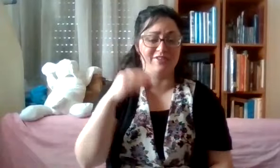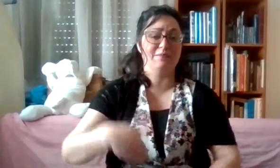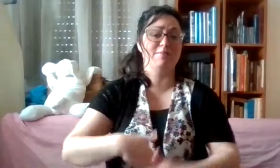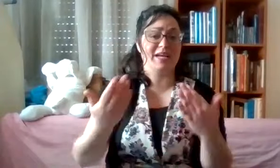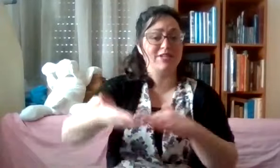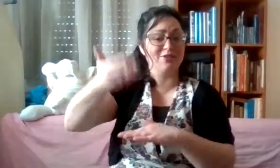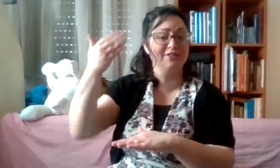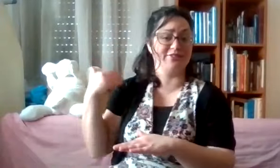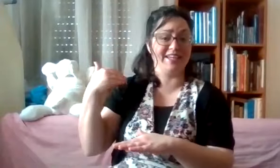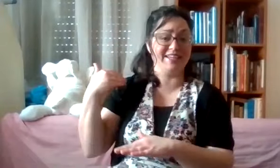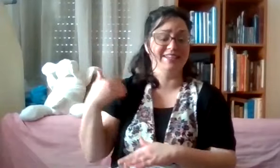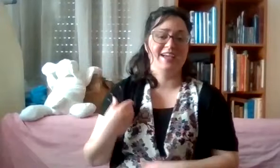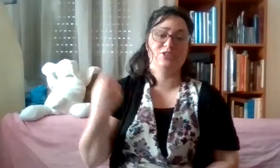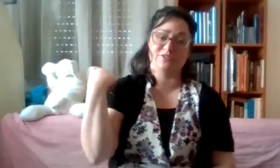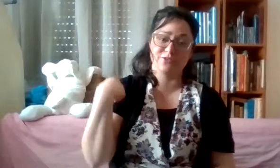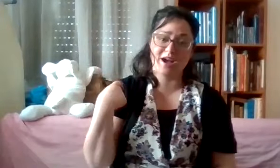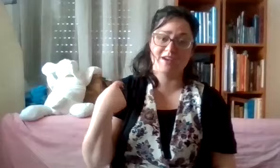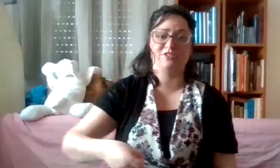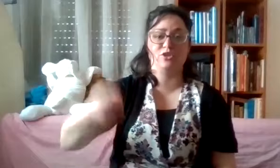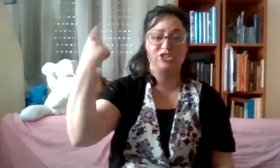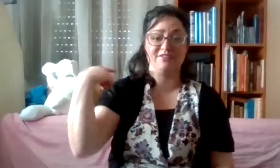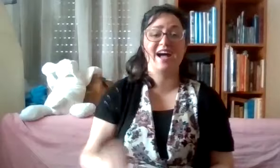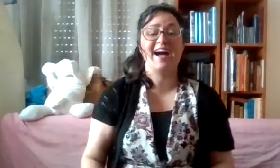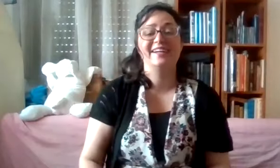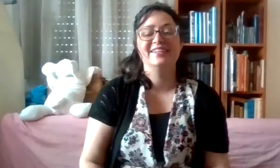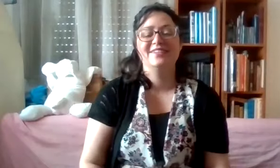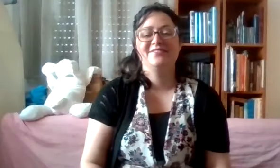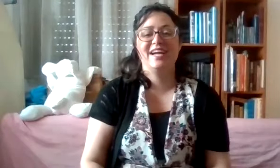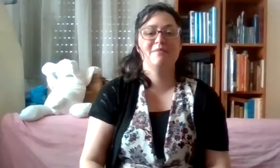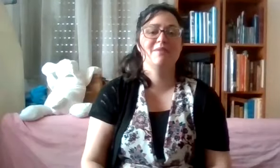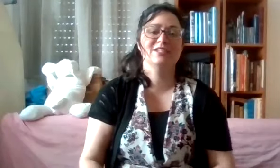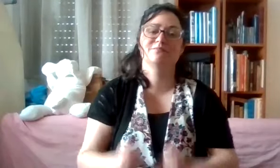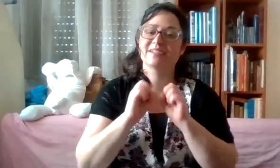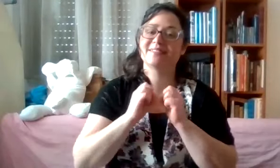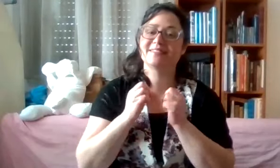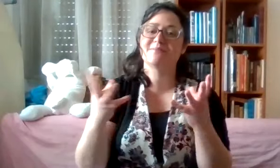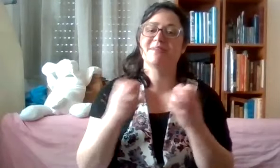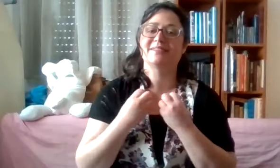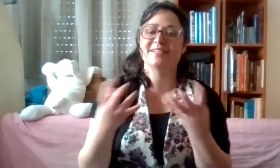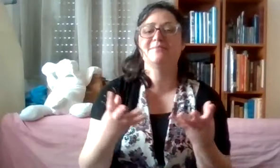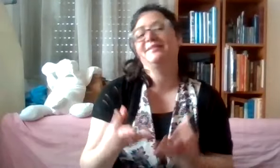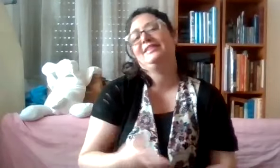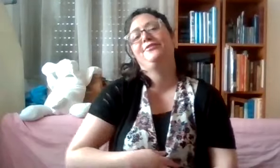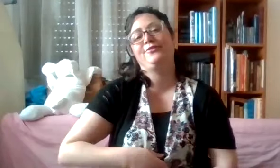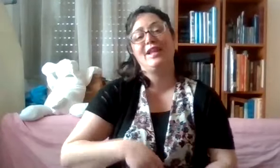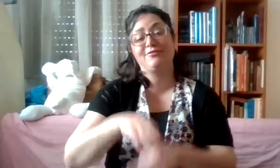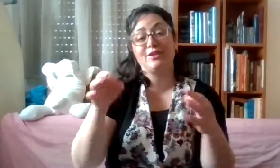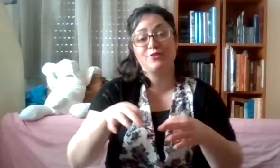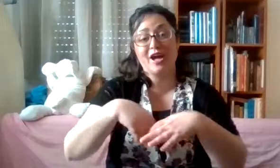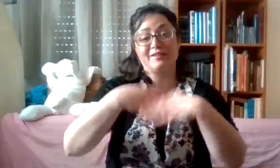וגם בבקרים שהיו לפני השבוע ושבוע שעבר. והיה ממש מקסים, מקסים לפתוח את